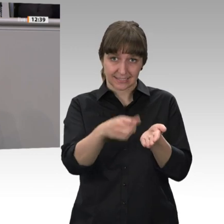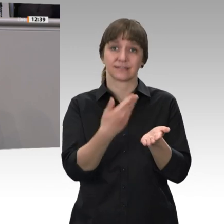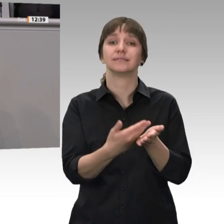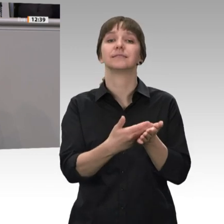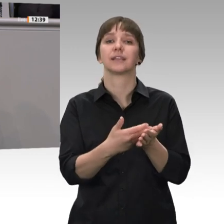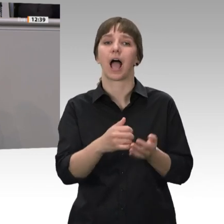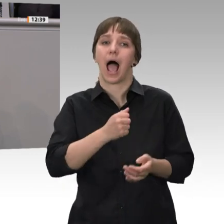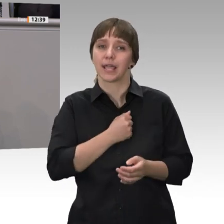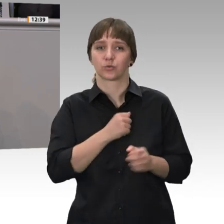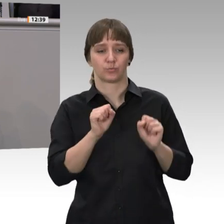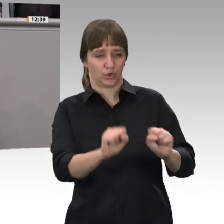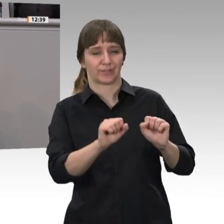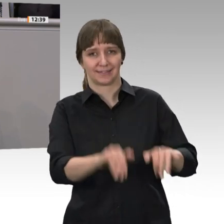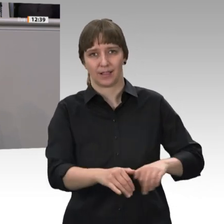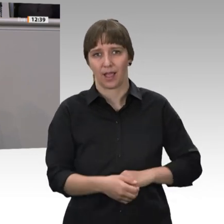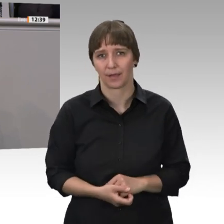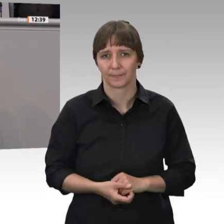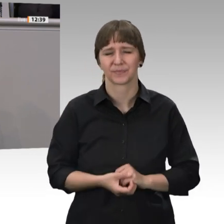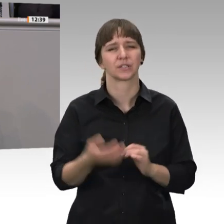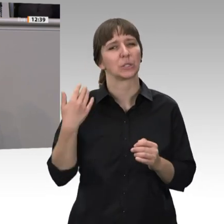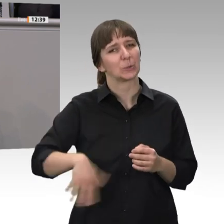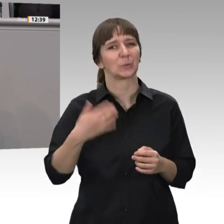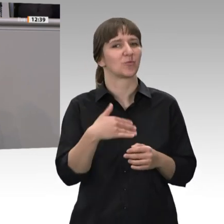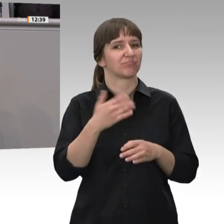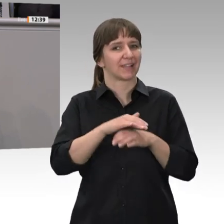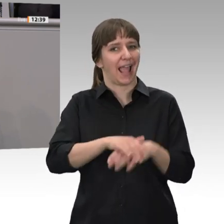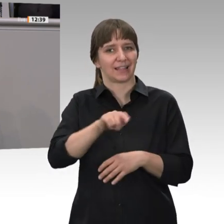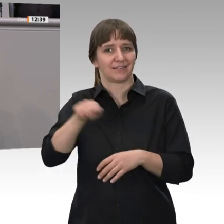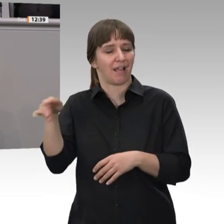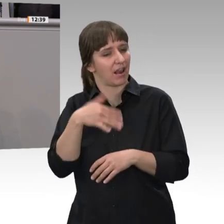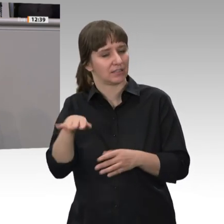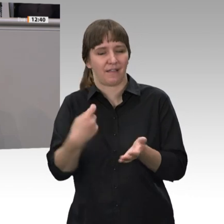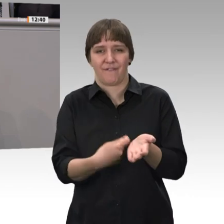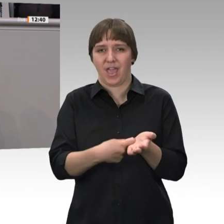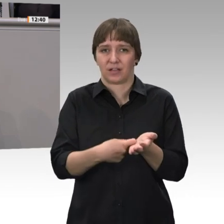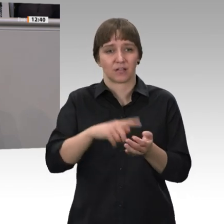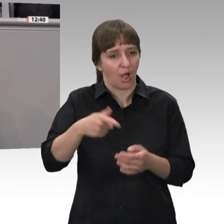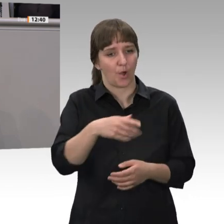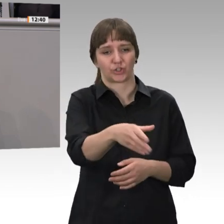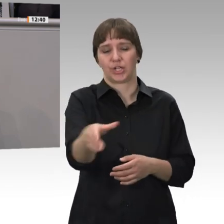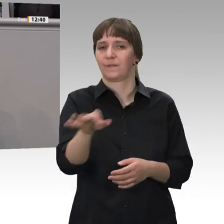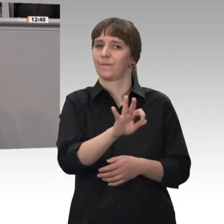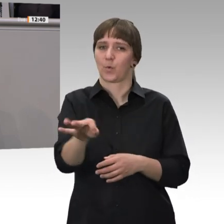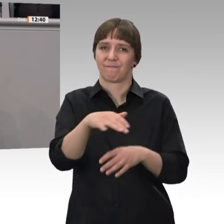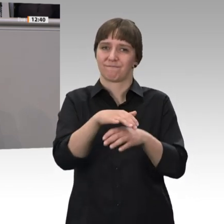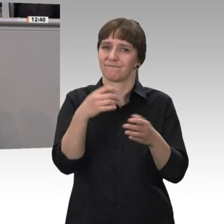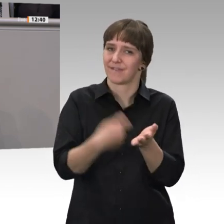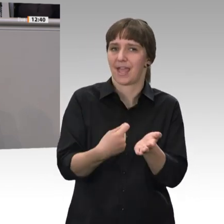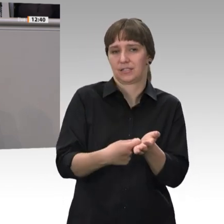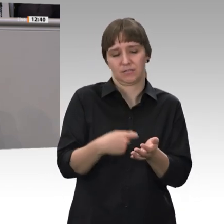Es hat einen großen Wert für alle Rentnerinnen und Rentner und für alle Arbeitnehmer. Sie haben sich da etwas erworben, auf was Sie